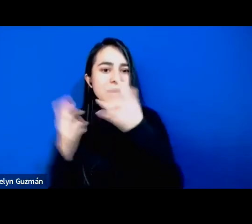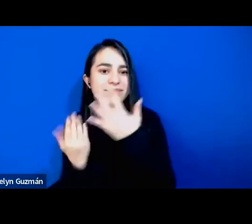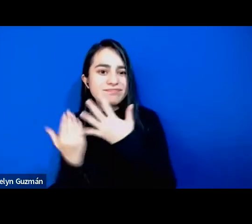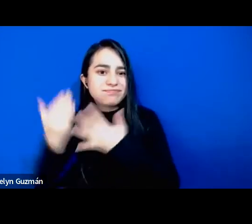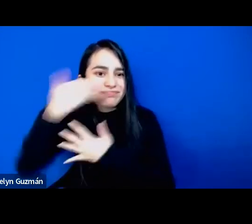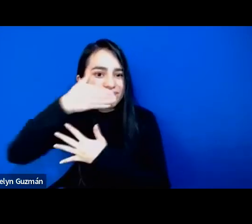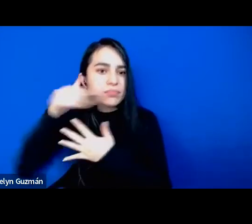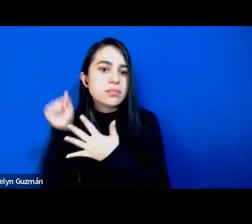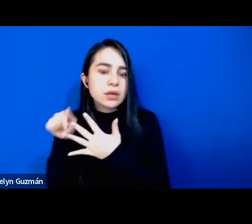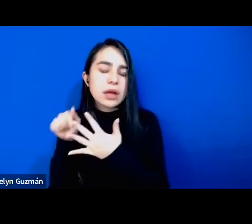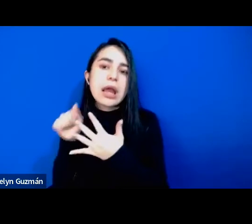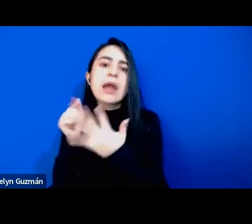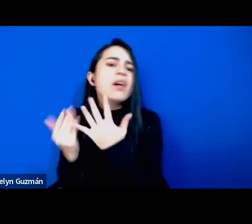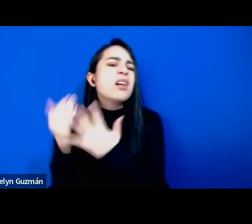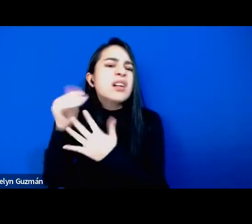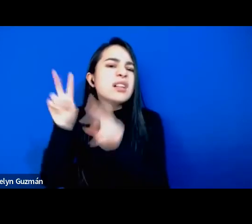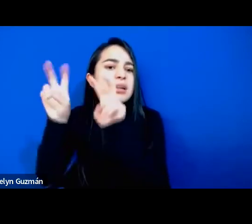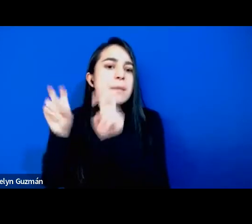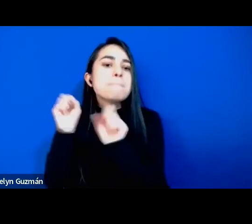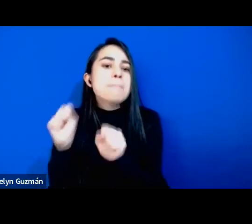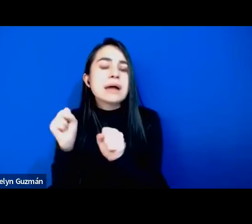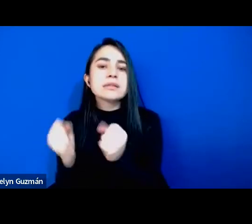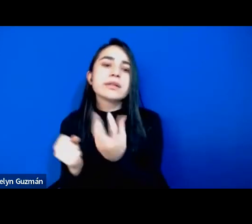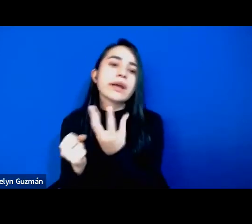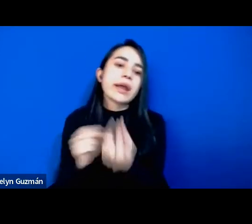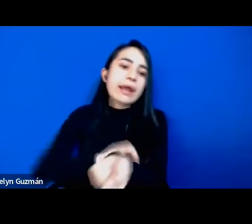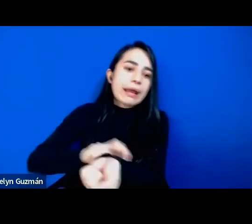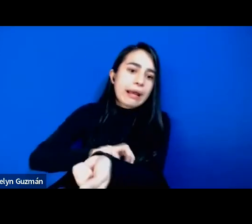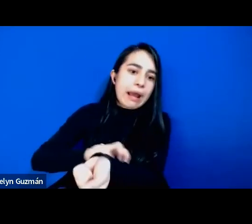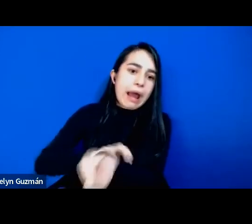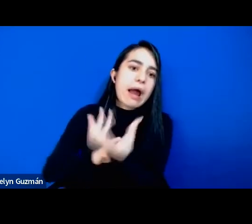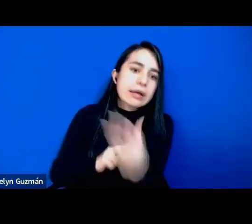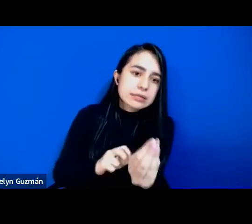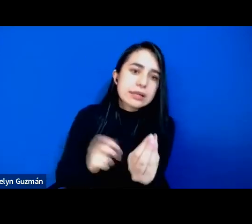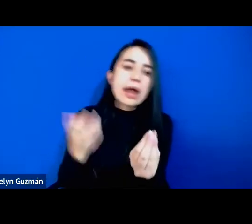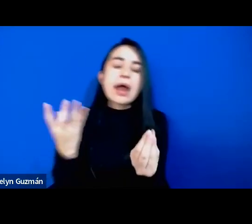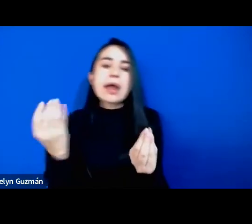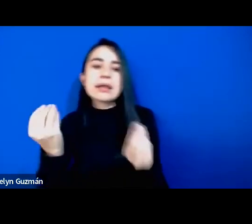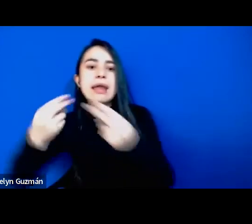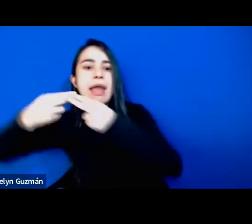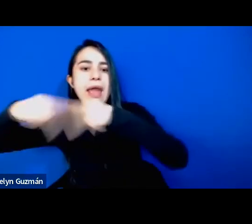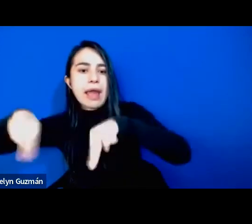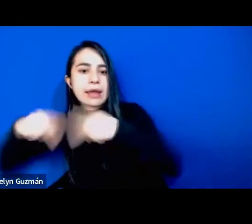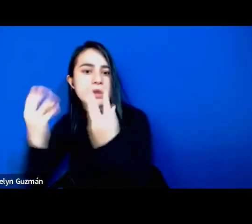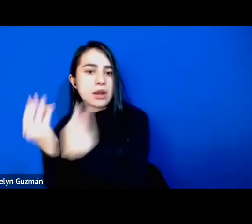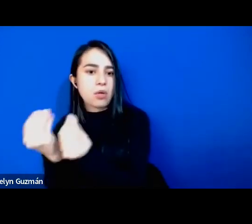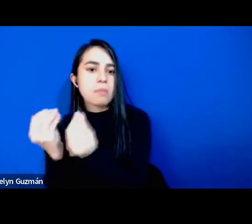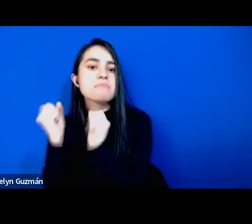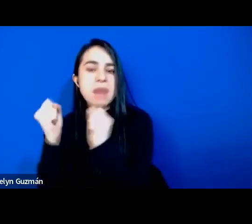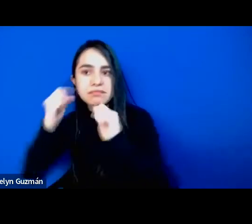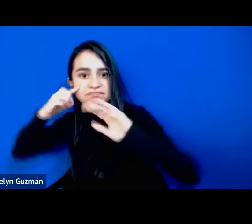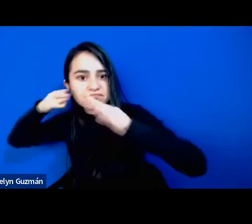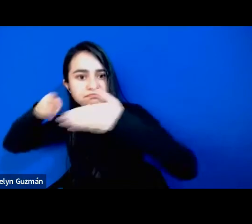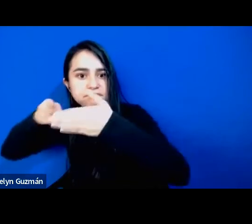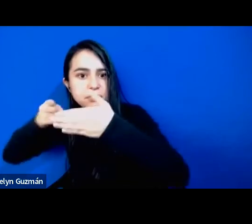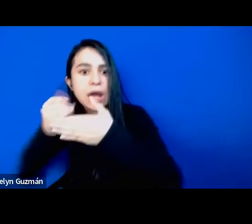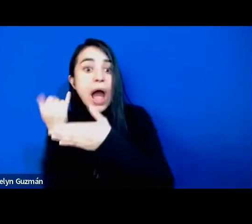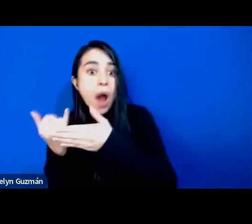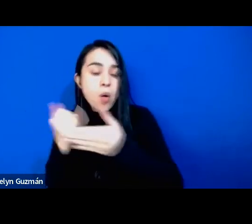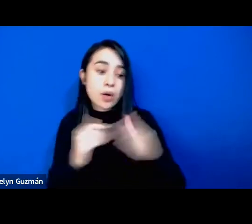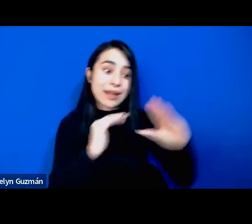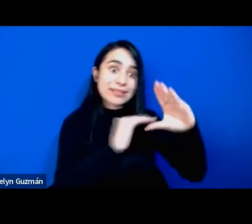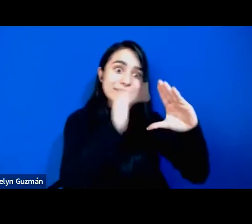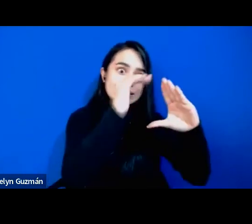se basan en la raza y el género yo creo que volver a traer la clase como centro en los análisis es súper